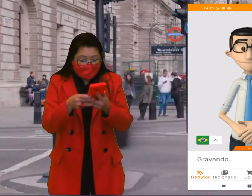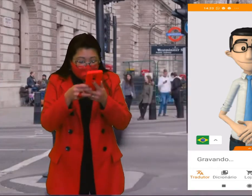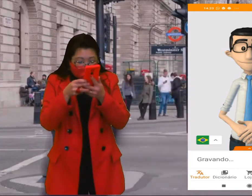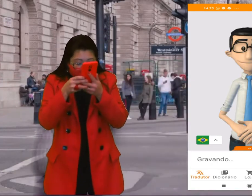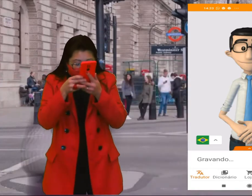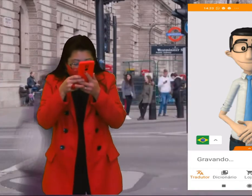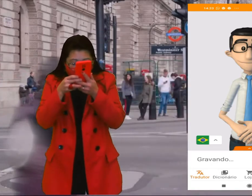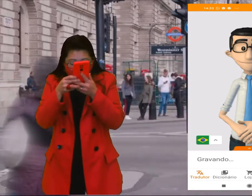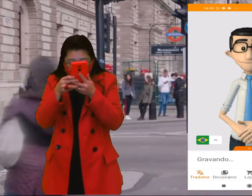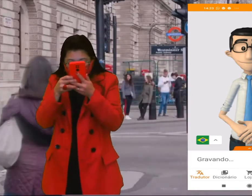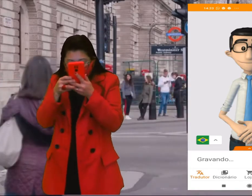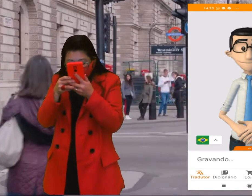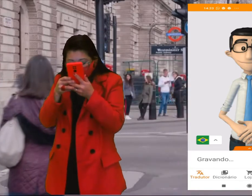Qual é o seu nome?